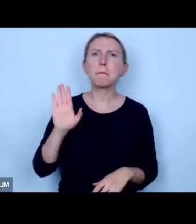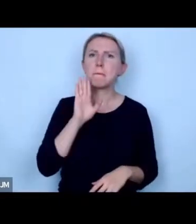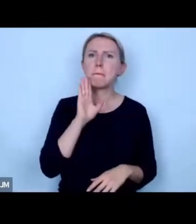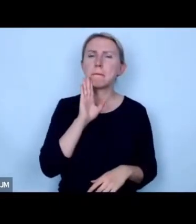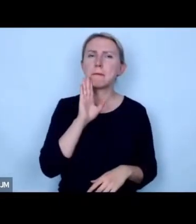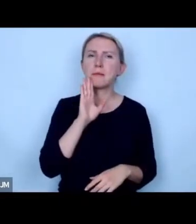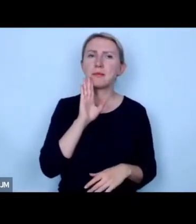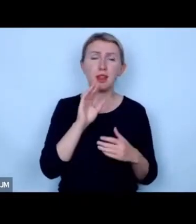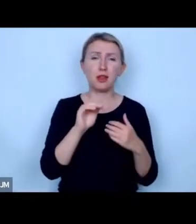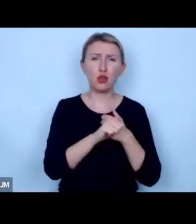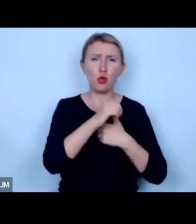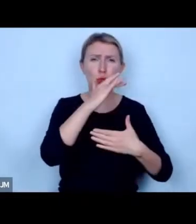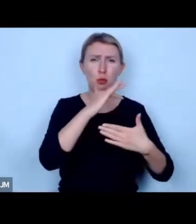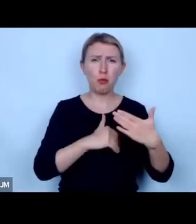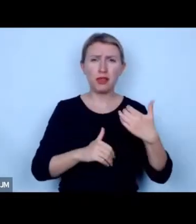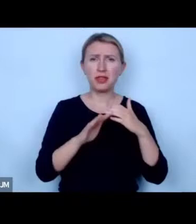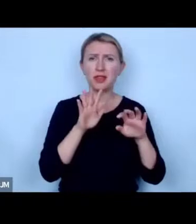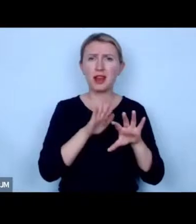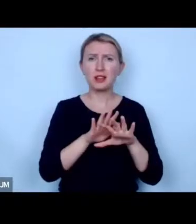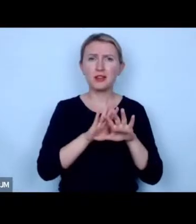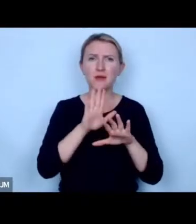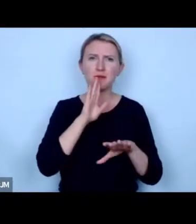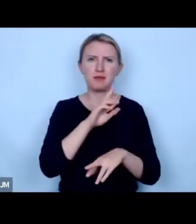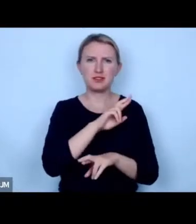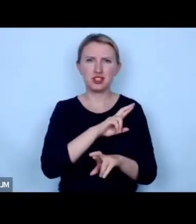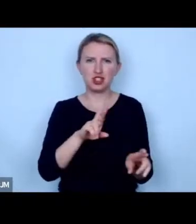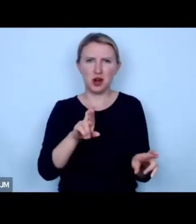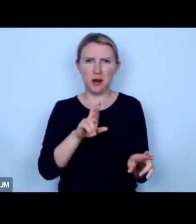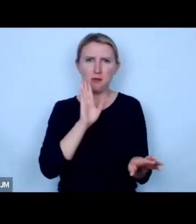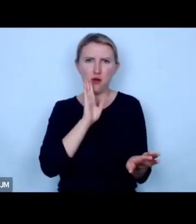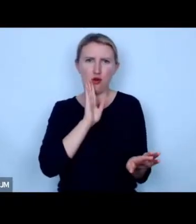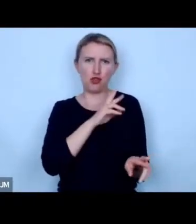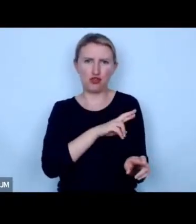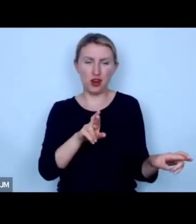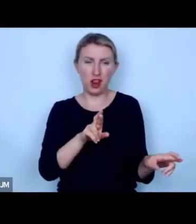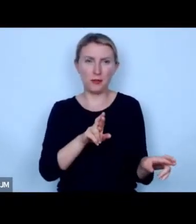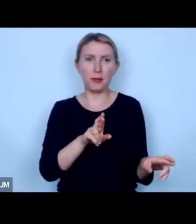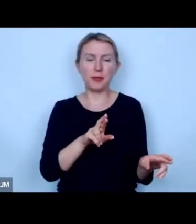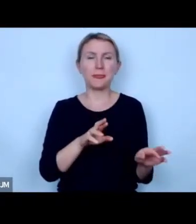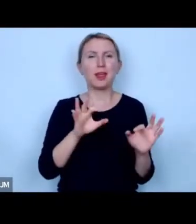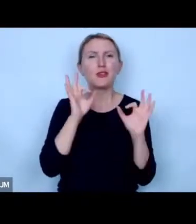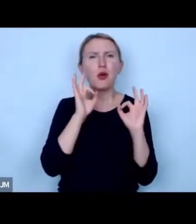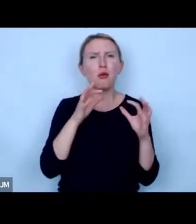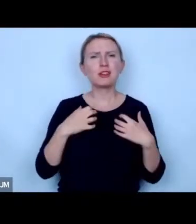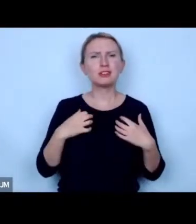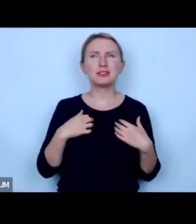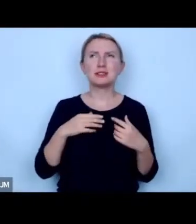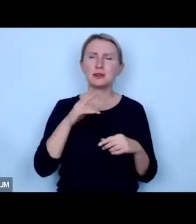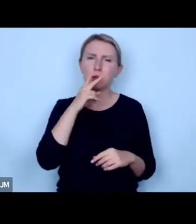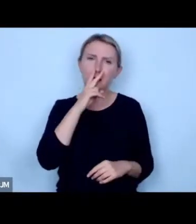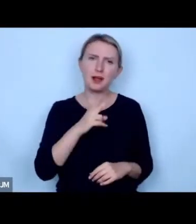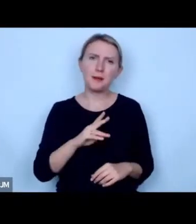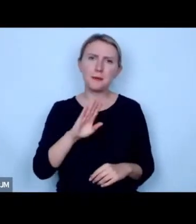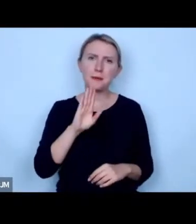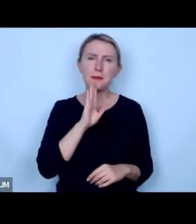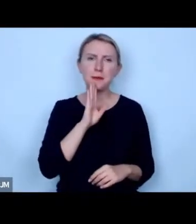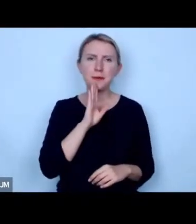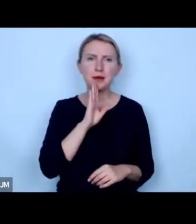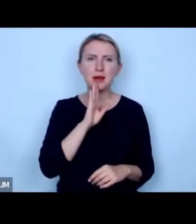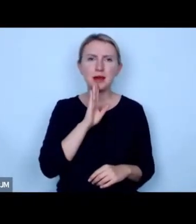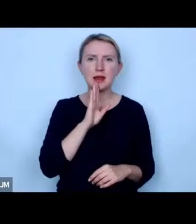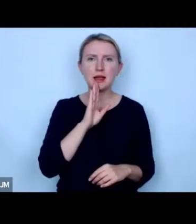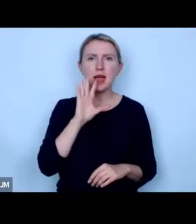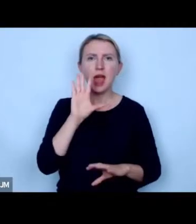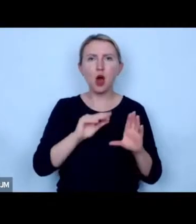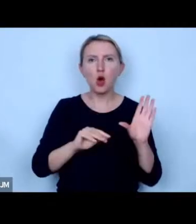treści tych dokumentów traktowane bardzo przedmiotowo ten dobrostan często jest rozpatrywany w kategoriach